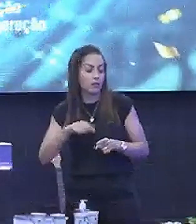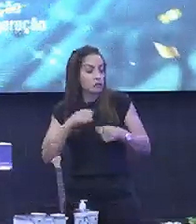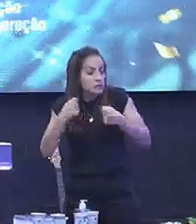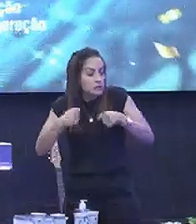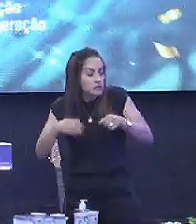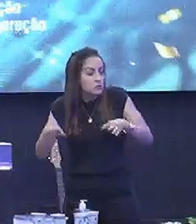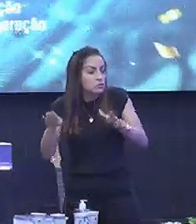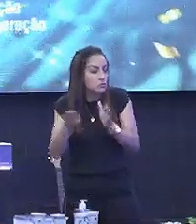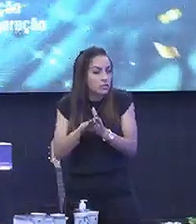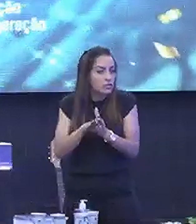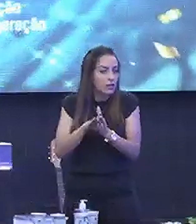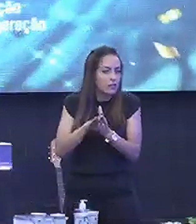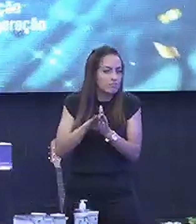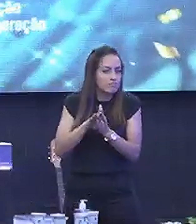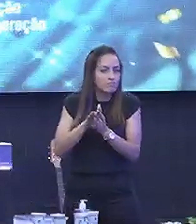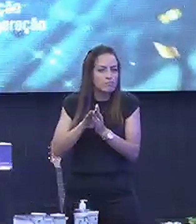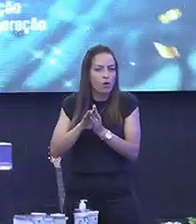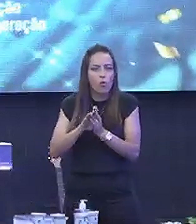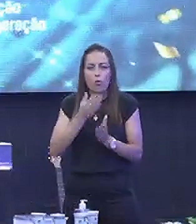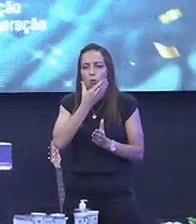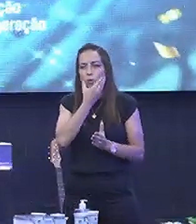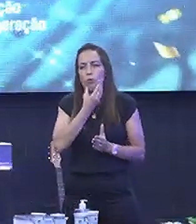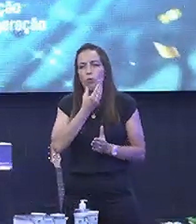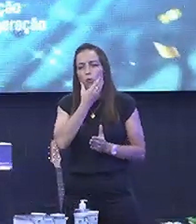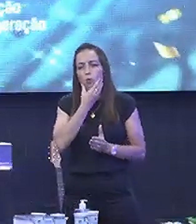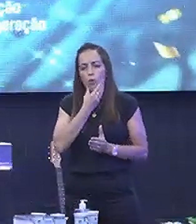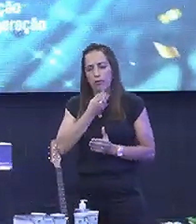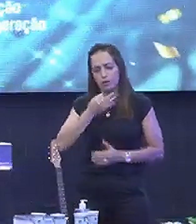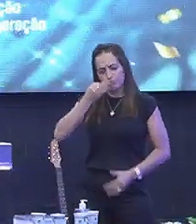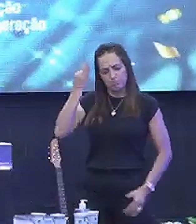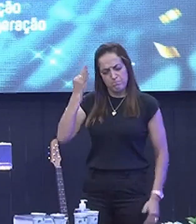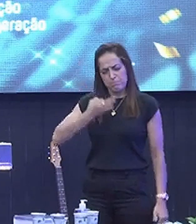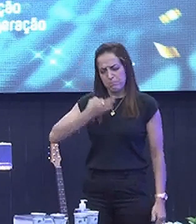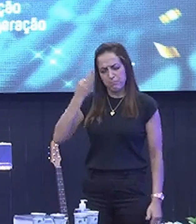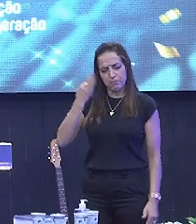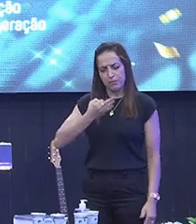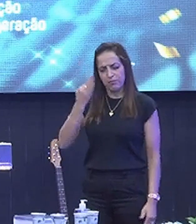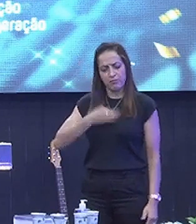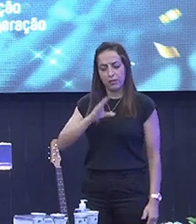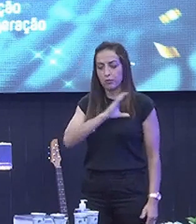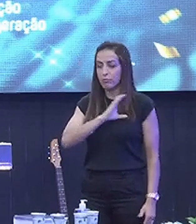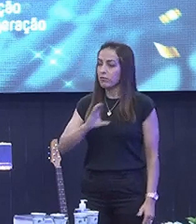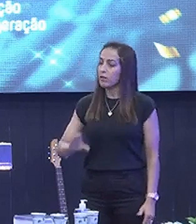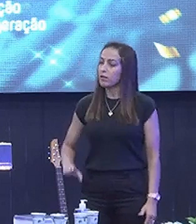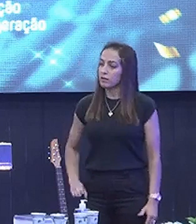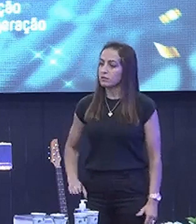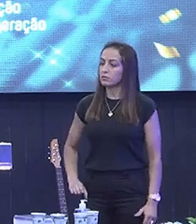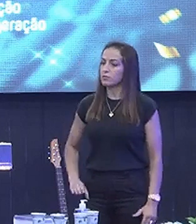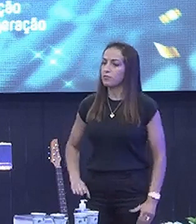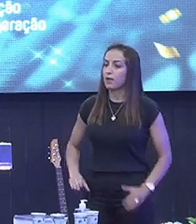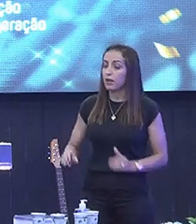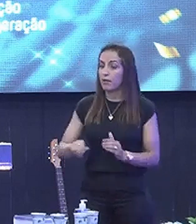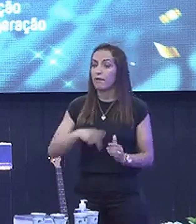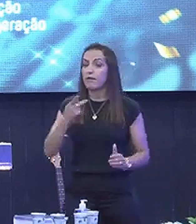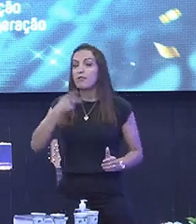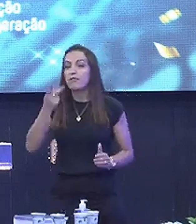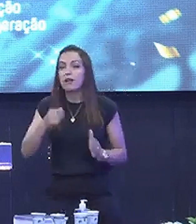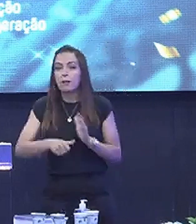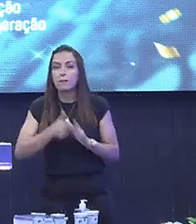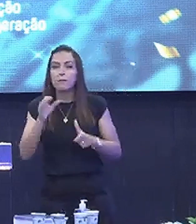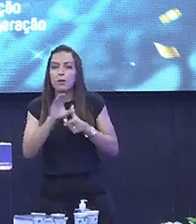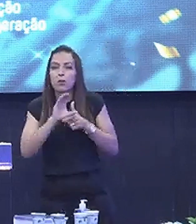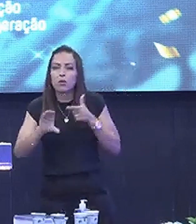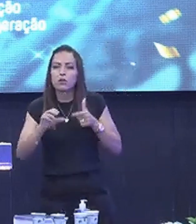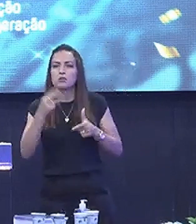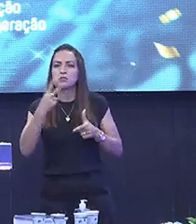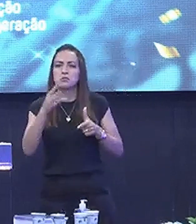chegar à estatura do varão perfeito que é Cristo Para que nós deixemos Paulo fala isso em 1 Coríntios, 2 Coríntios